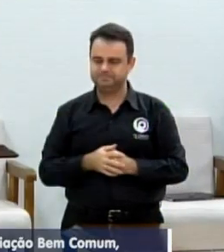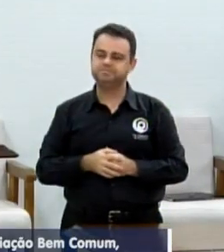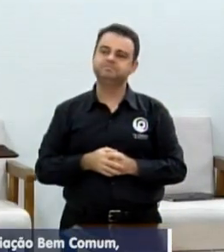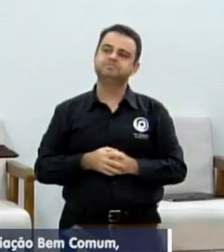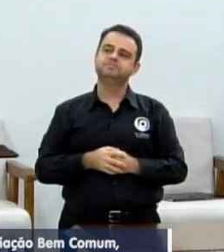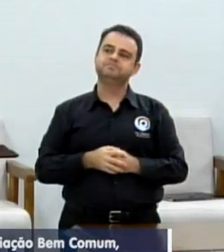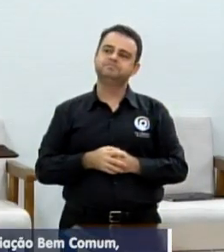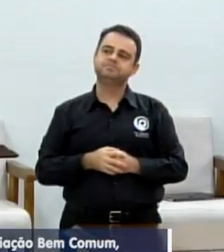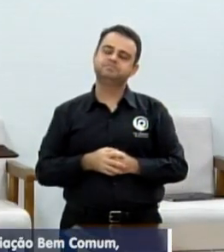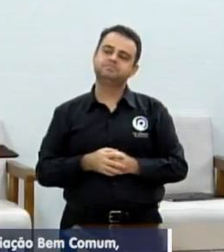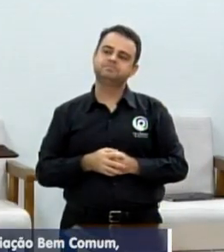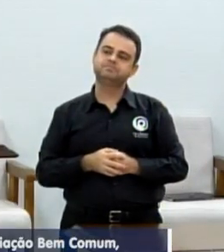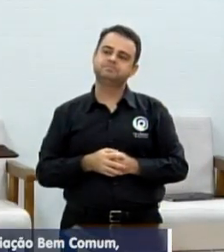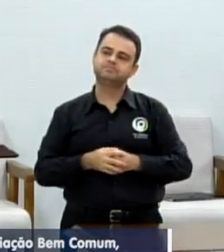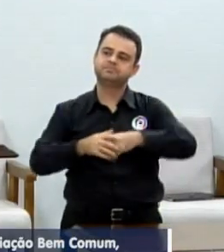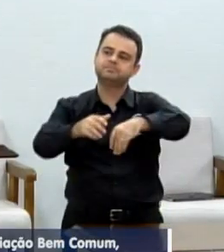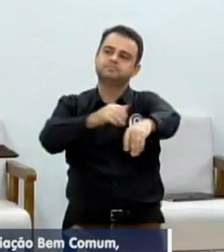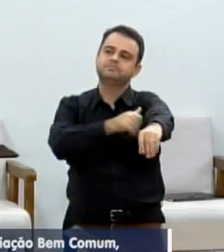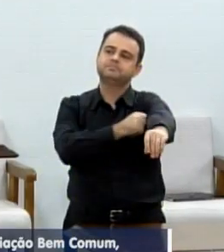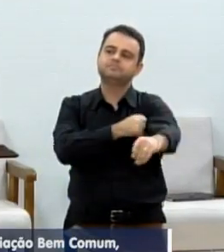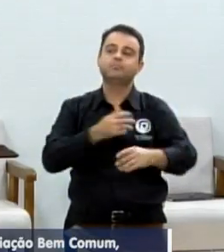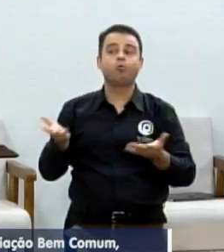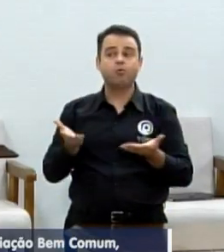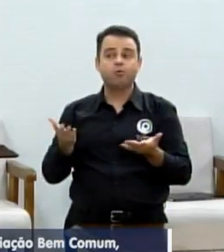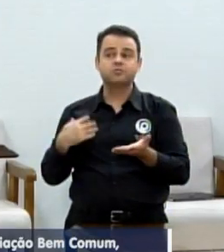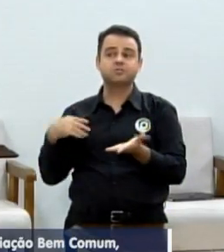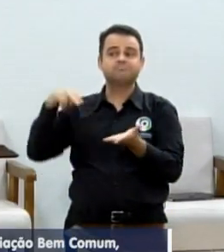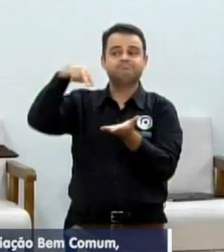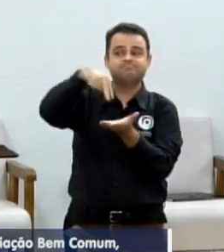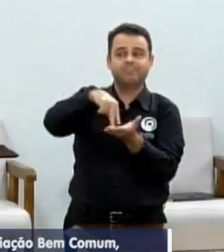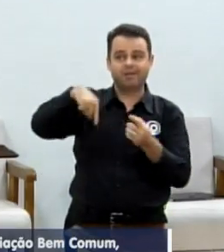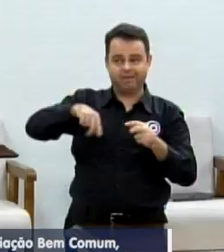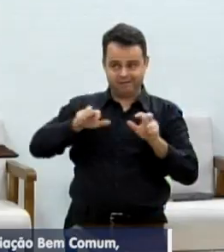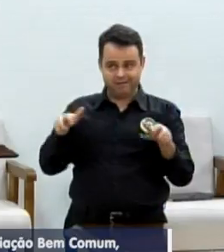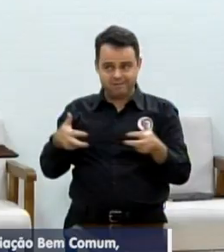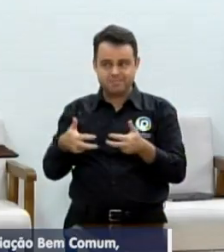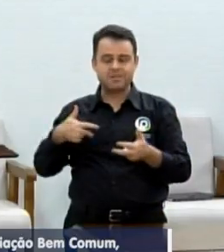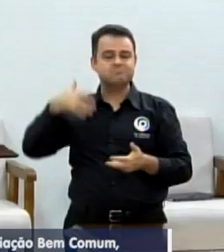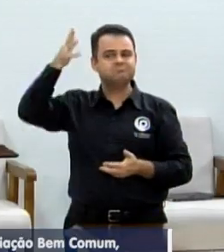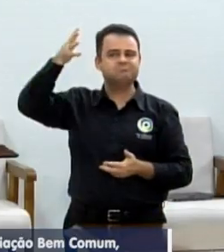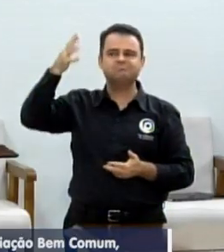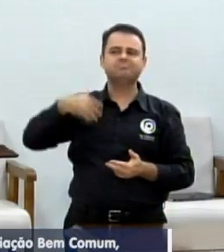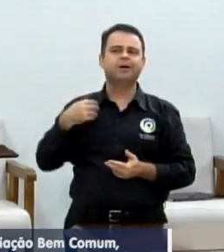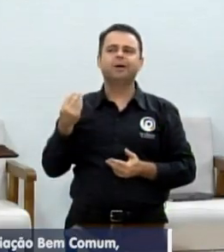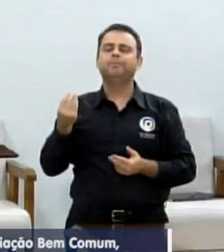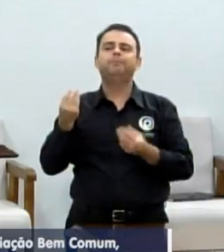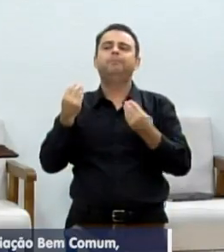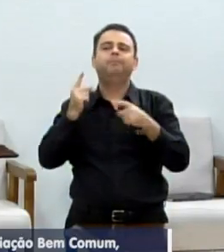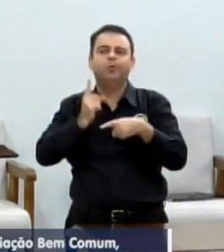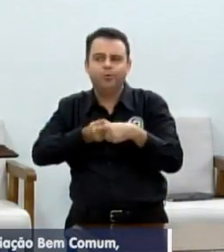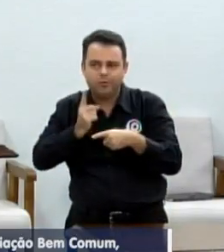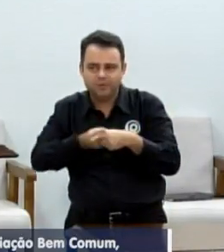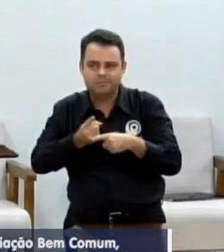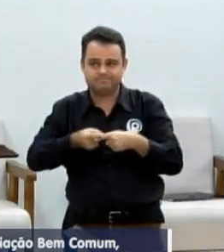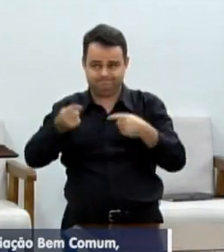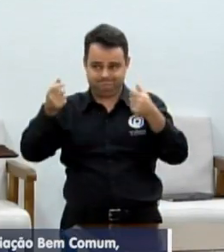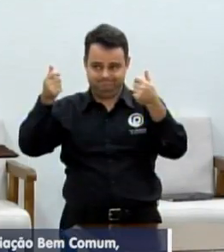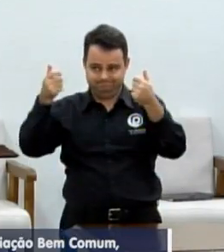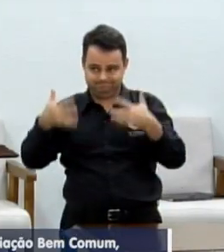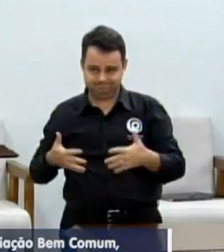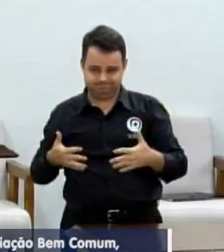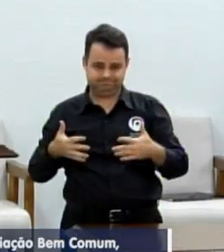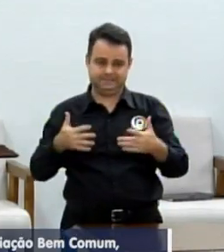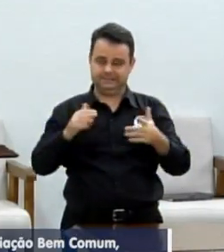E hoje o que nos traz nessa casa é pedir aos vereadores, aos atuais vereadores e aos